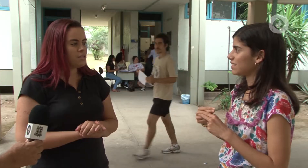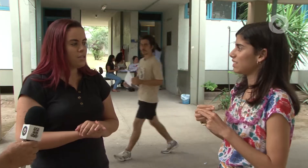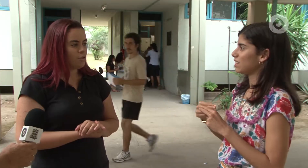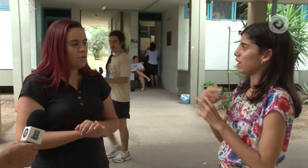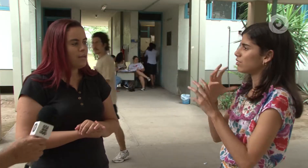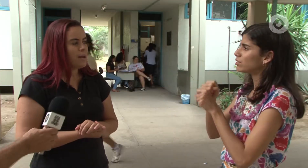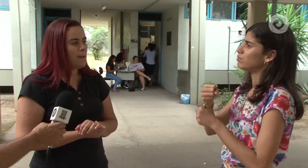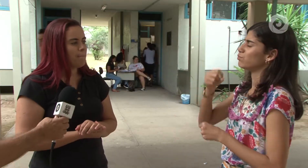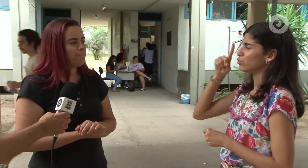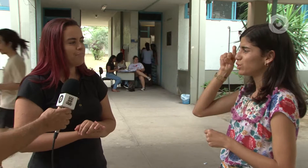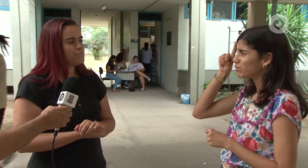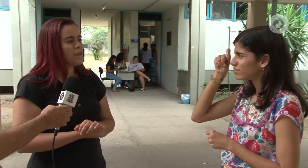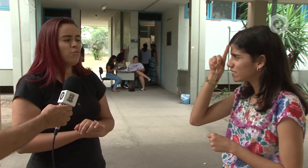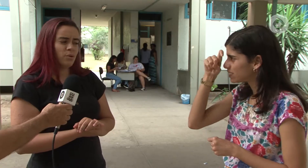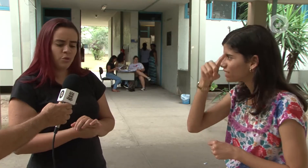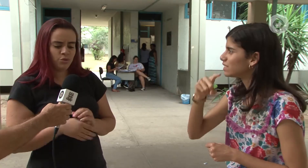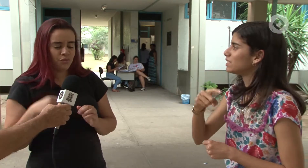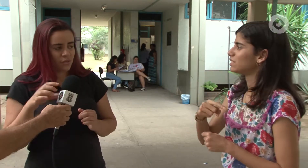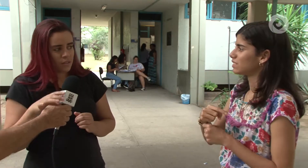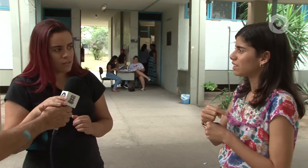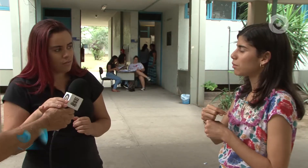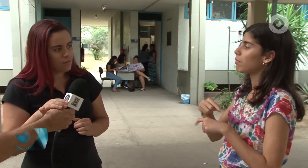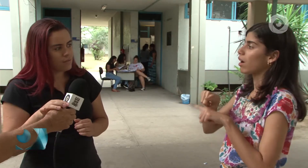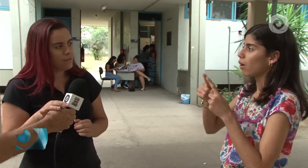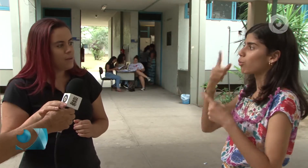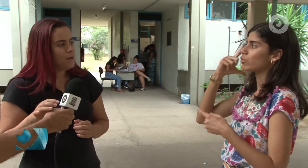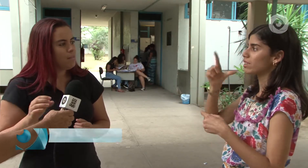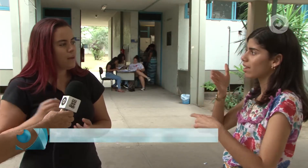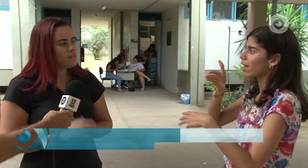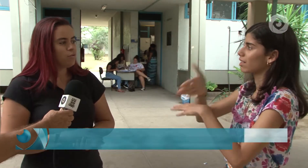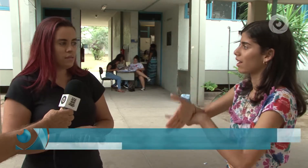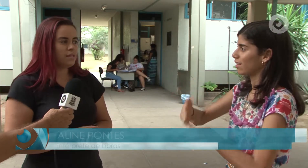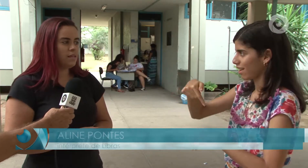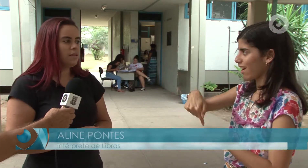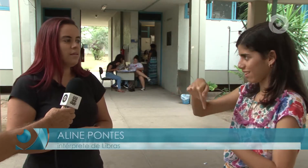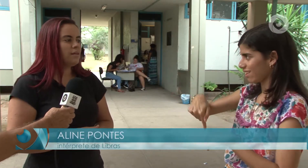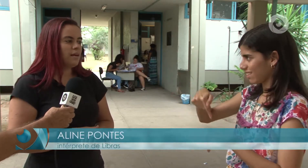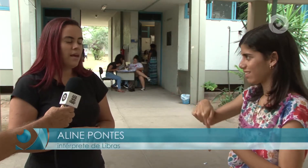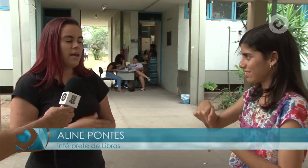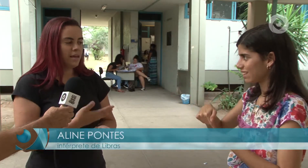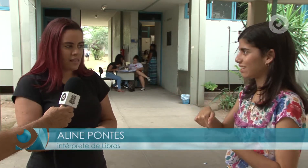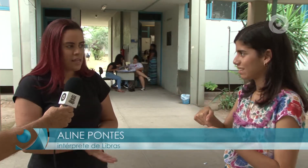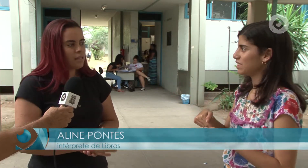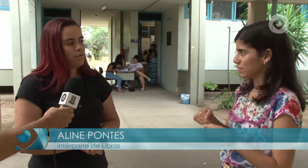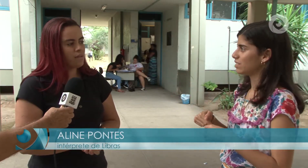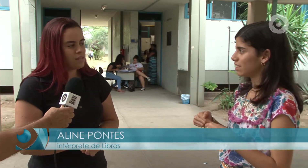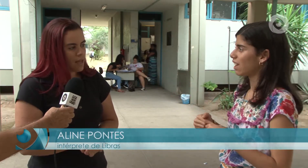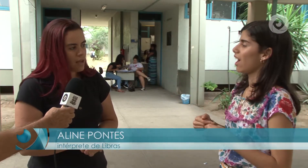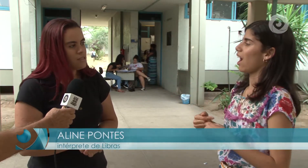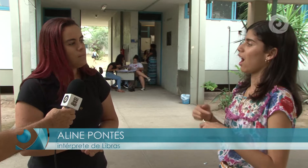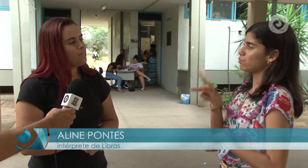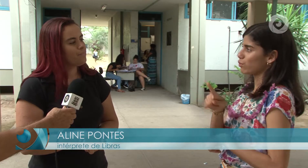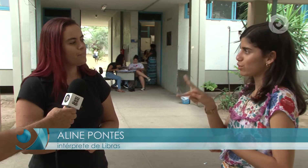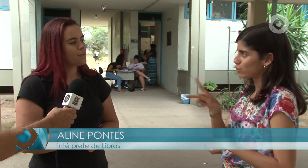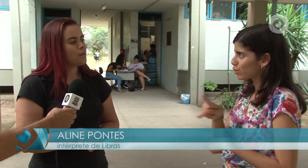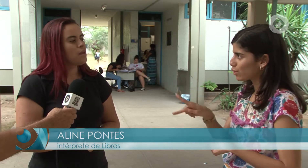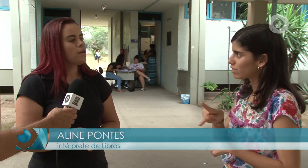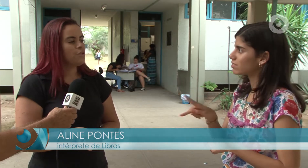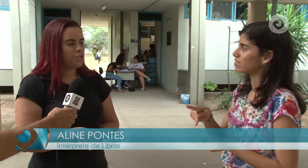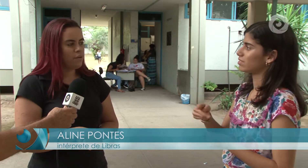Minha trajetória foi muito difícil, mas eu consegui ingressar na universidade.